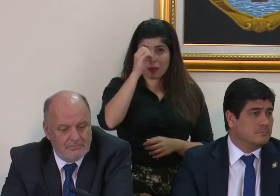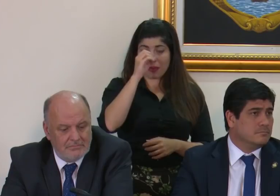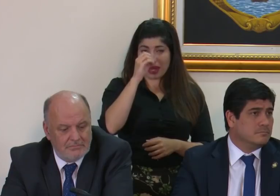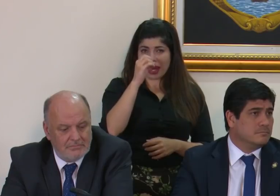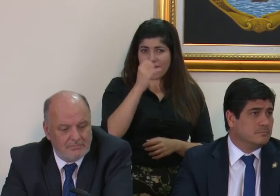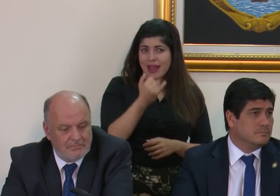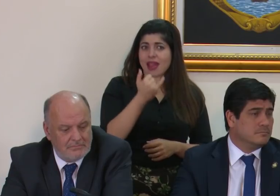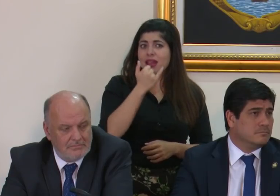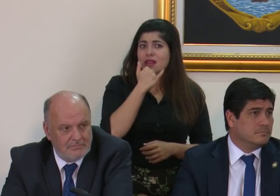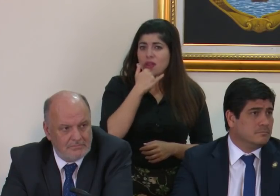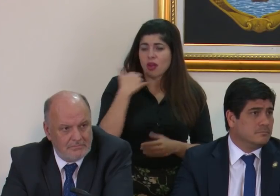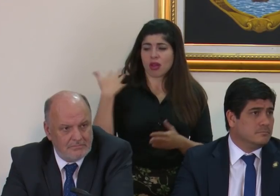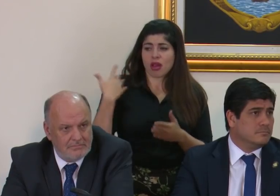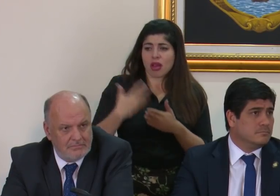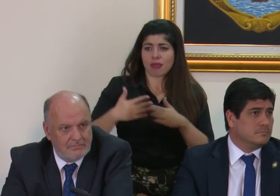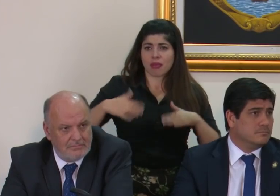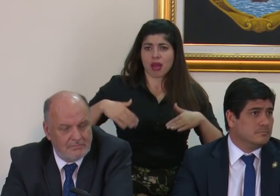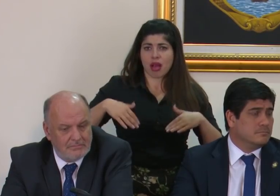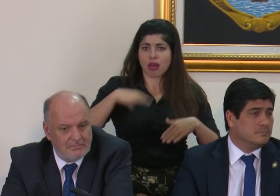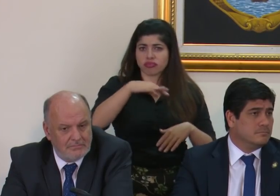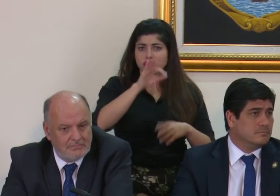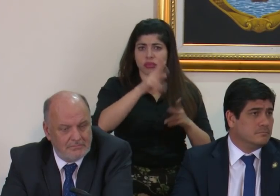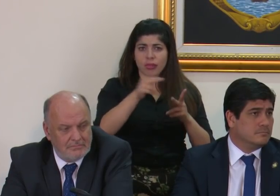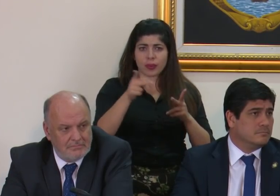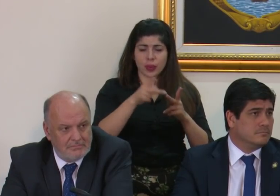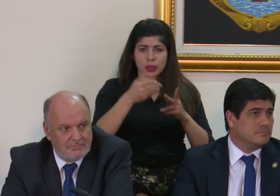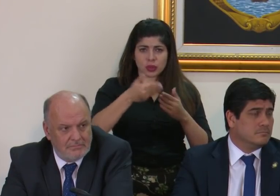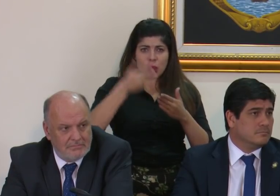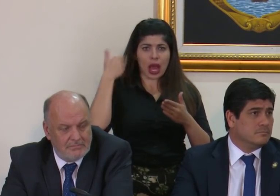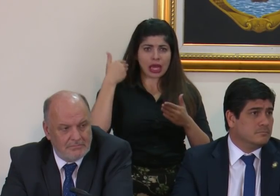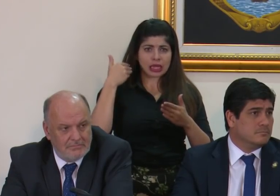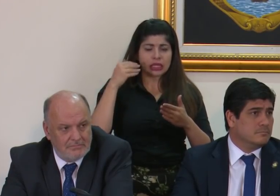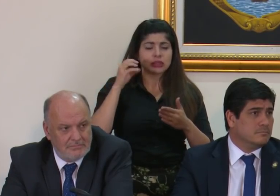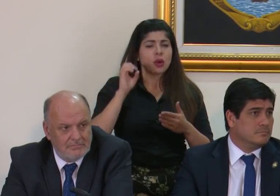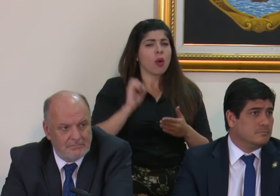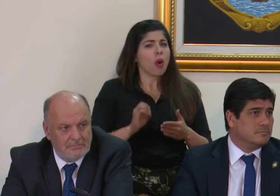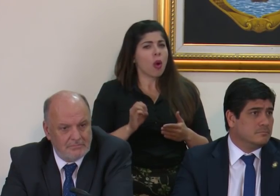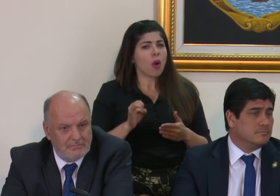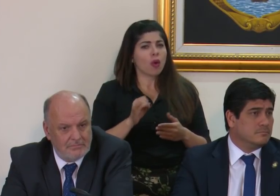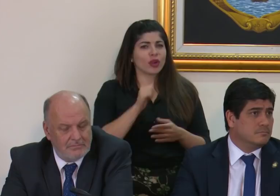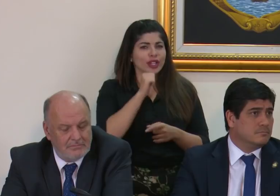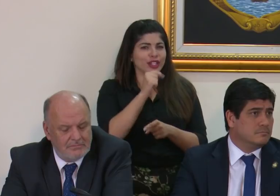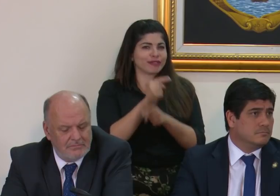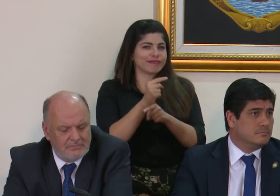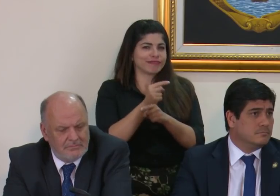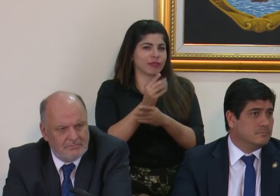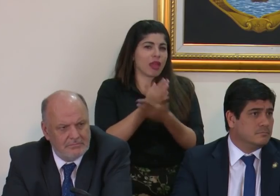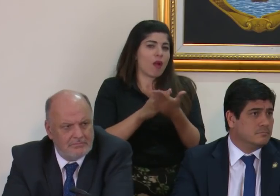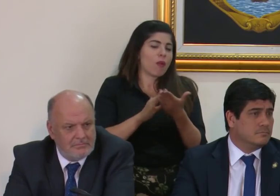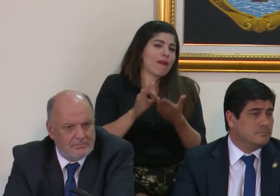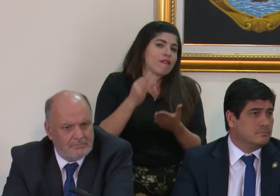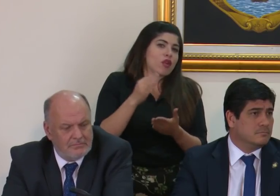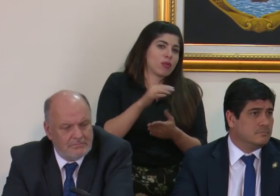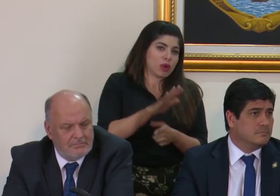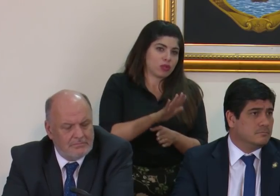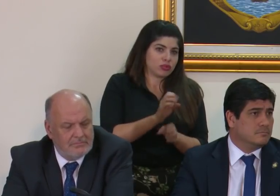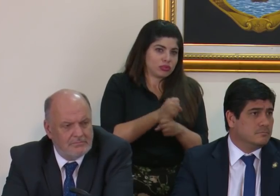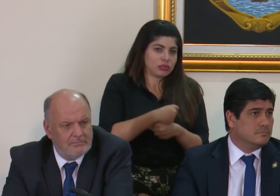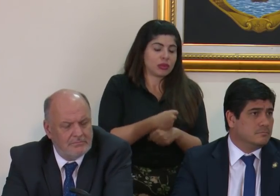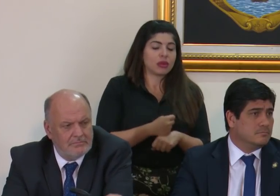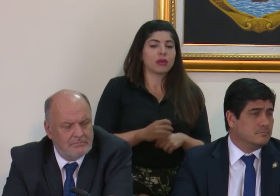no haber hecho esa designación antes o si que fue desacertada en alguna medida esa medida y